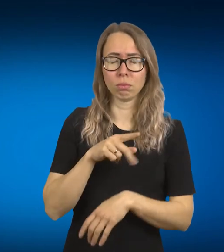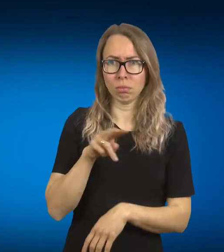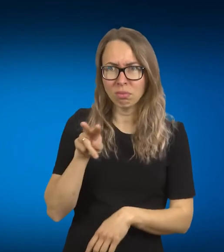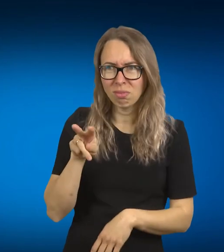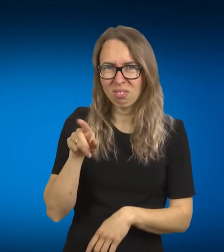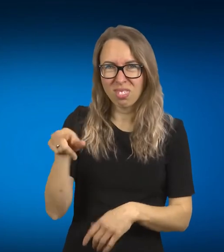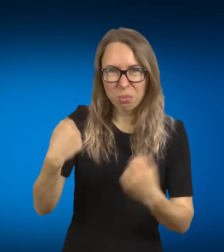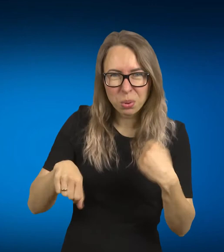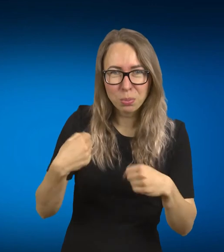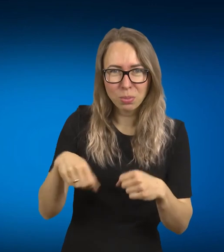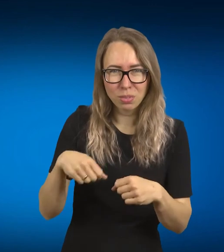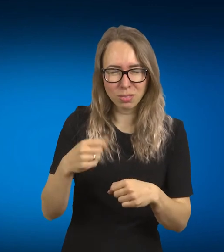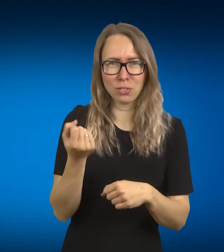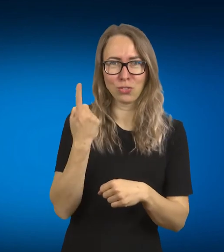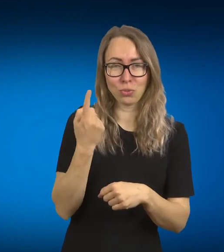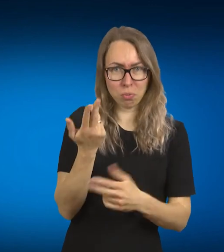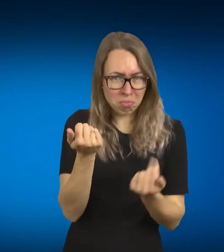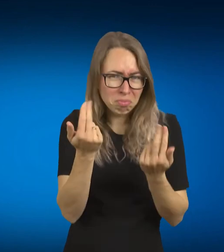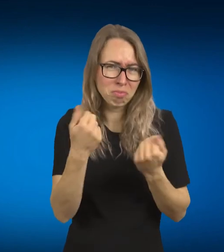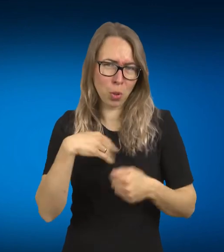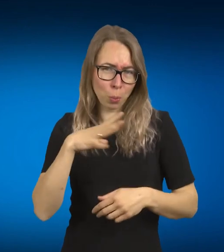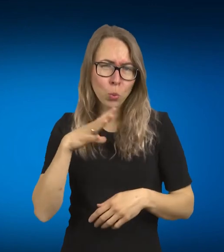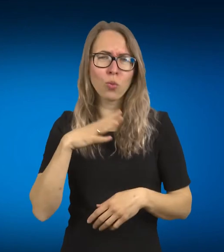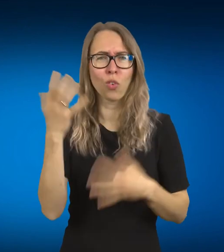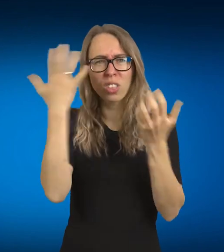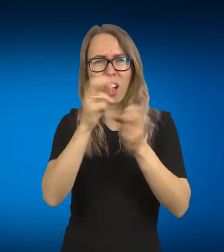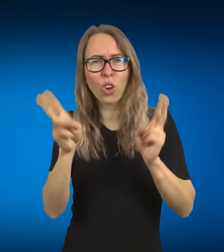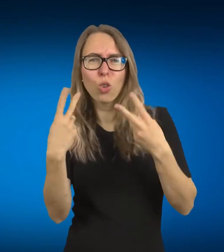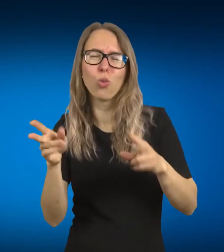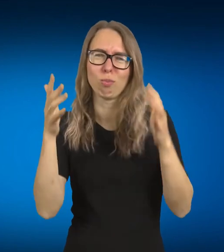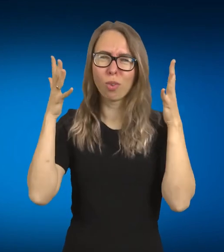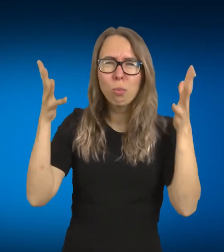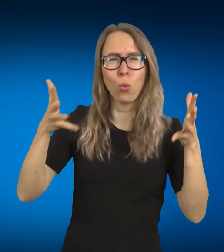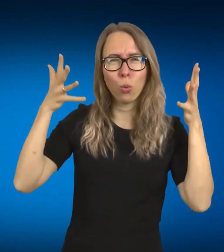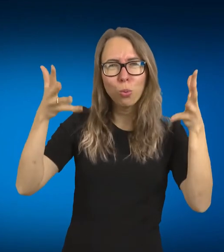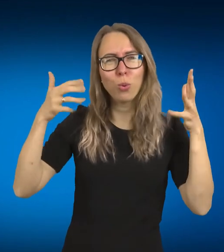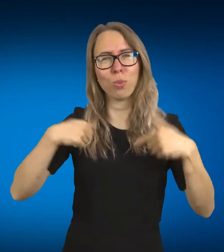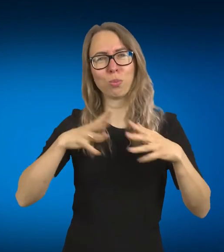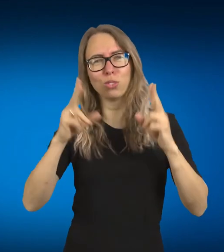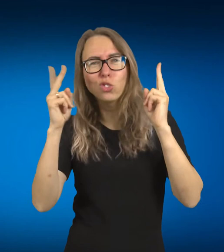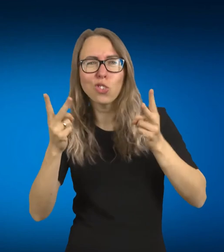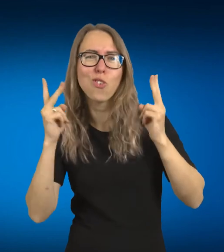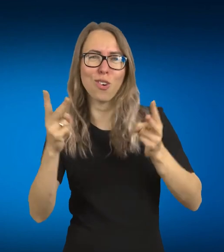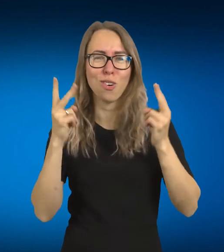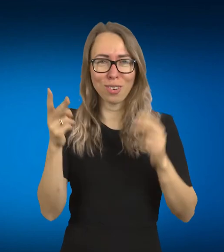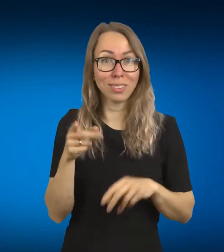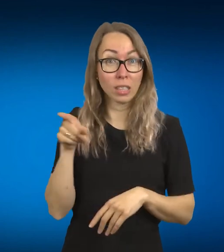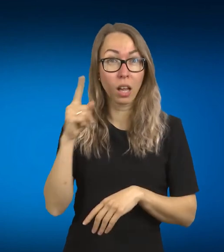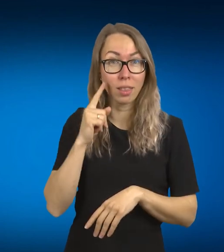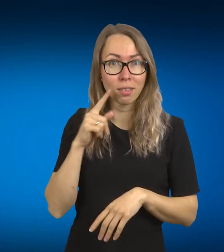klubą, žodžiu, kur gruoja, tranki muzika, šoko, nes jie vibraciją labai jaučia ir jie